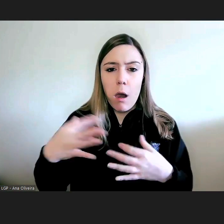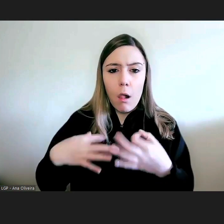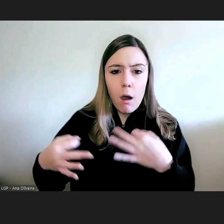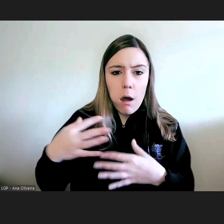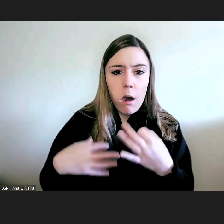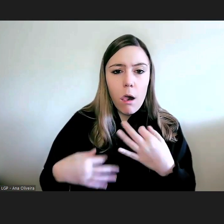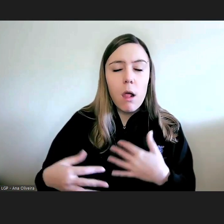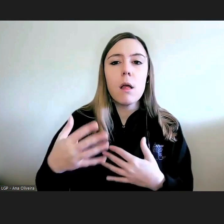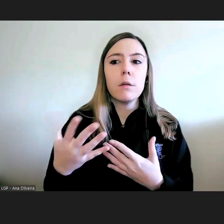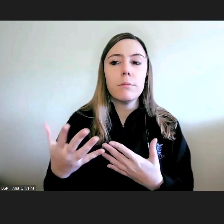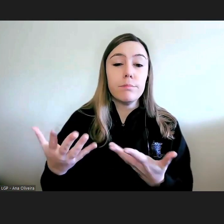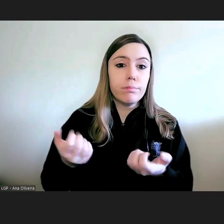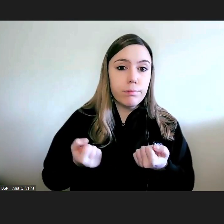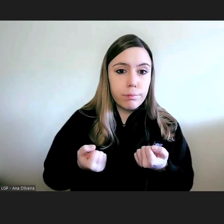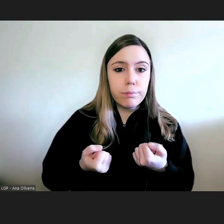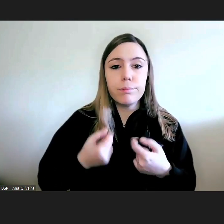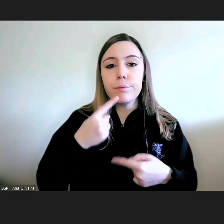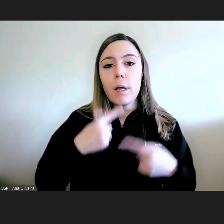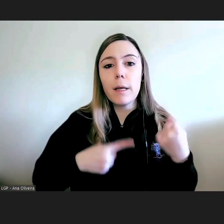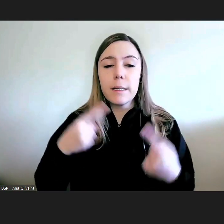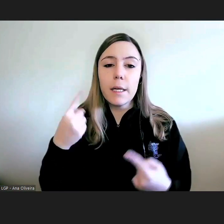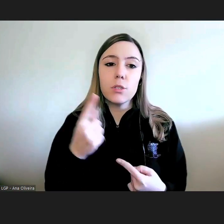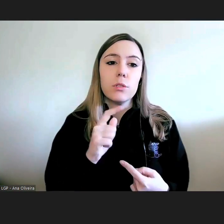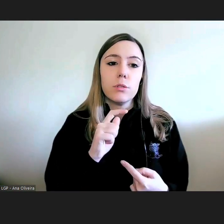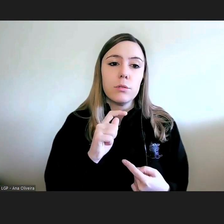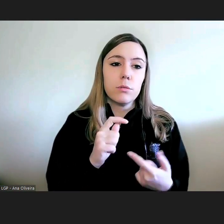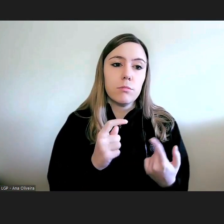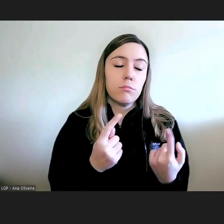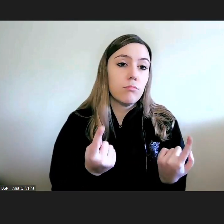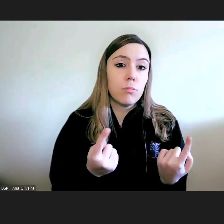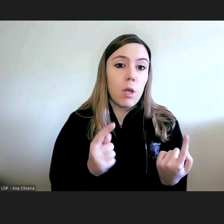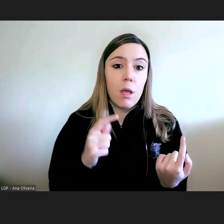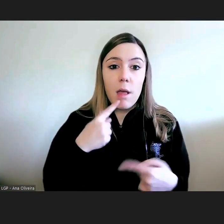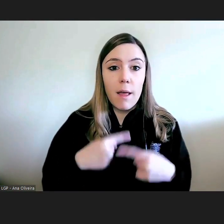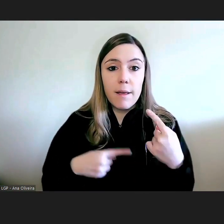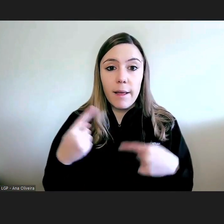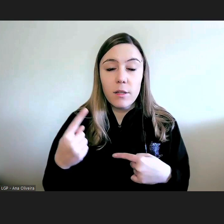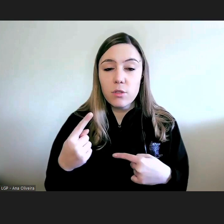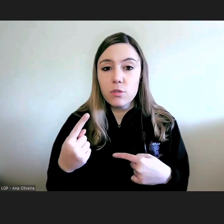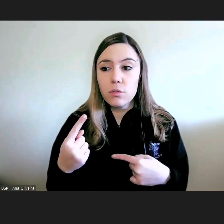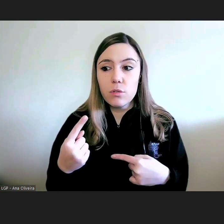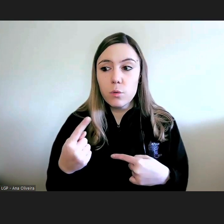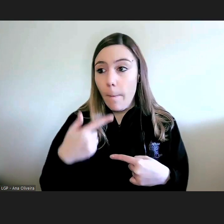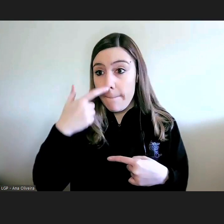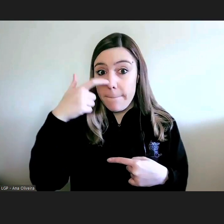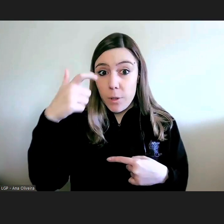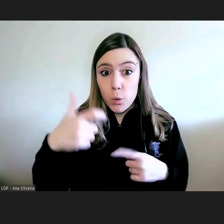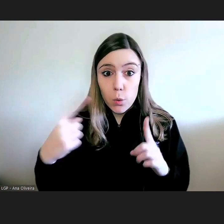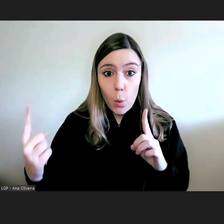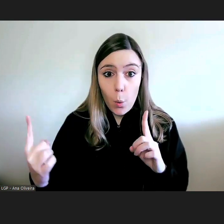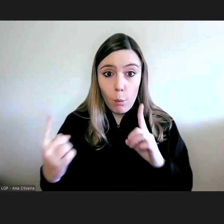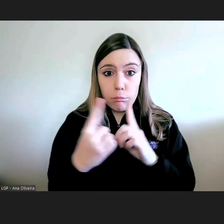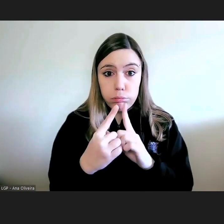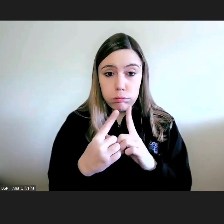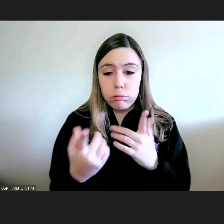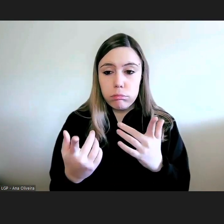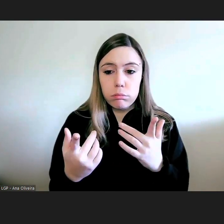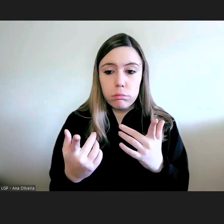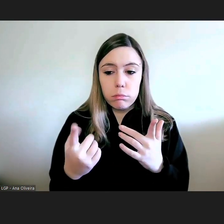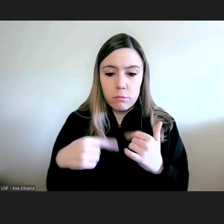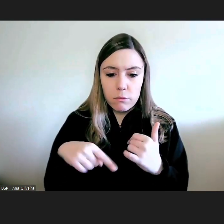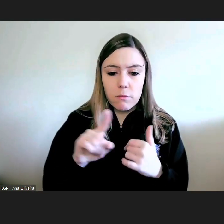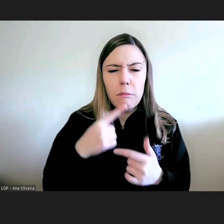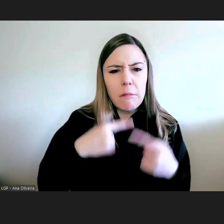de cidadão queixas anónimas peço-se desculpa queixas avulsas que do cidadão anónimo que se dirige à